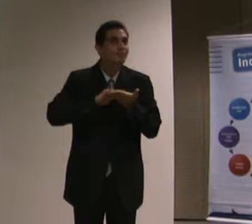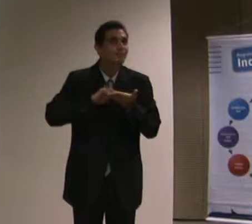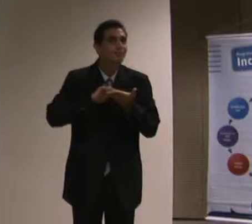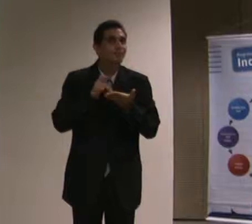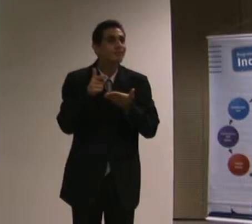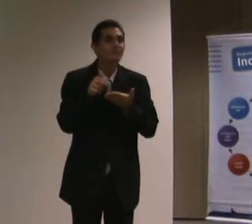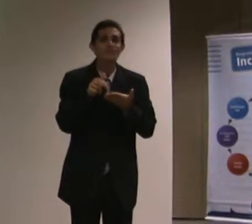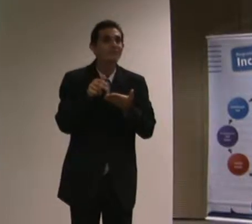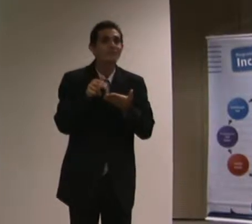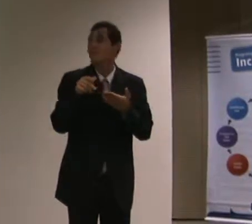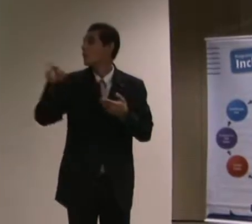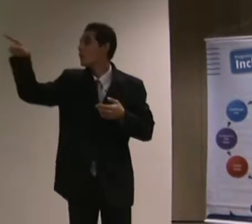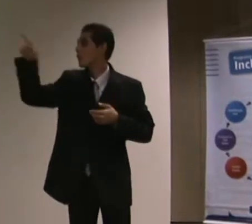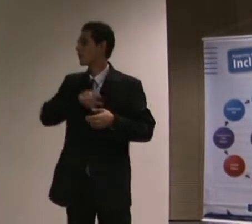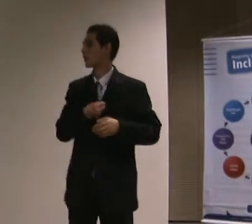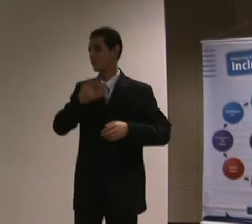Falar da pessoa com encadre e roda, né?